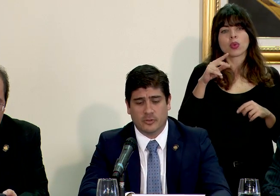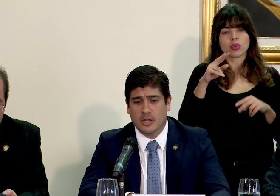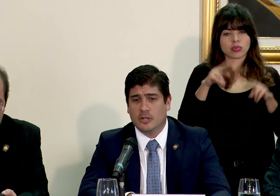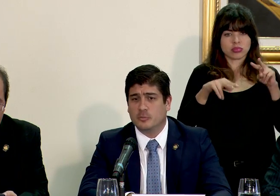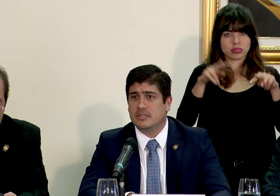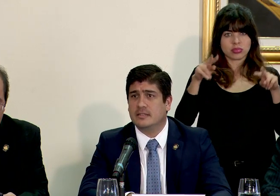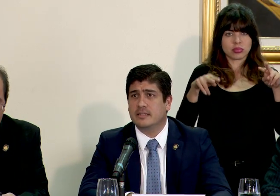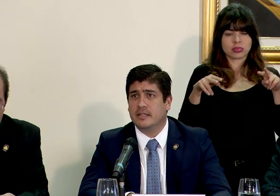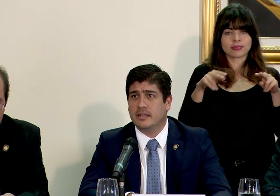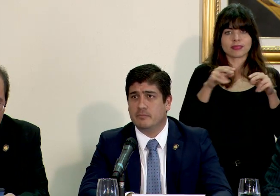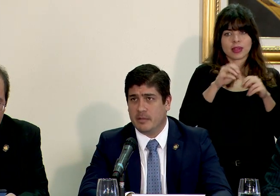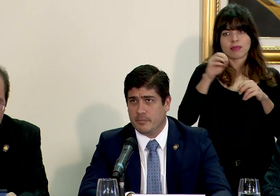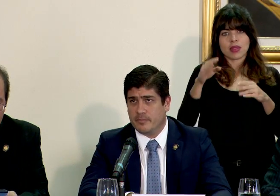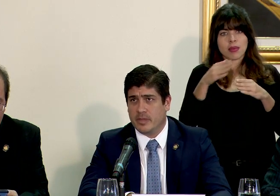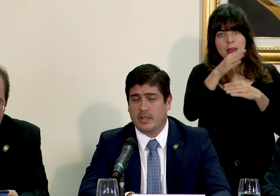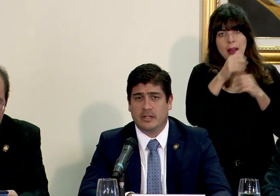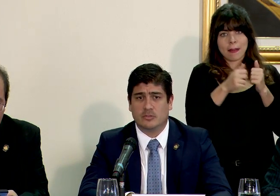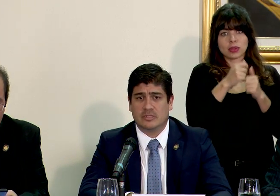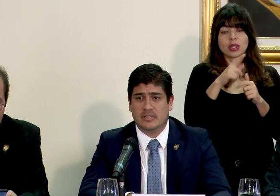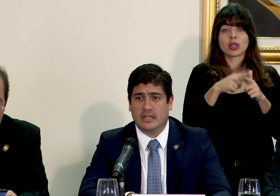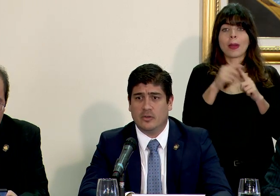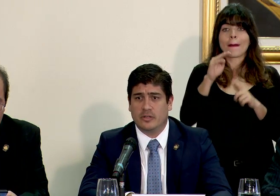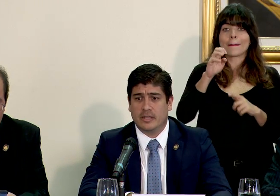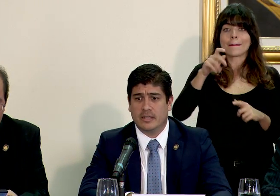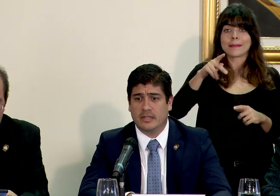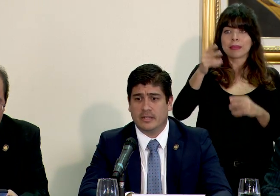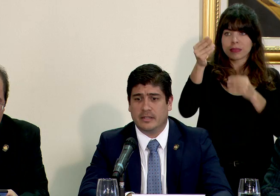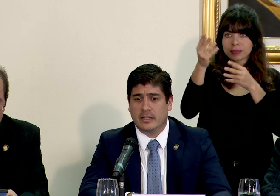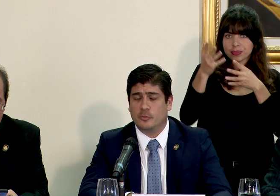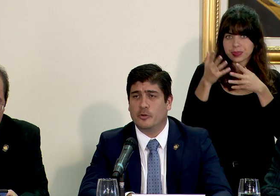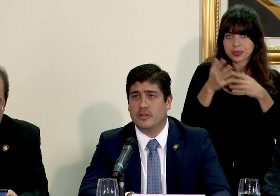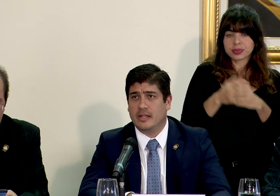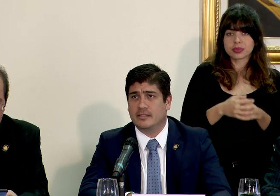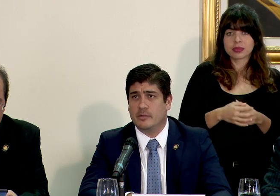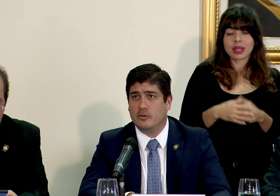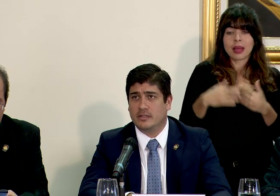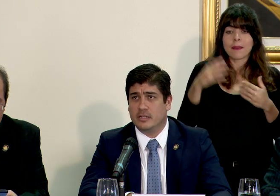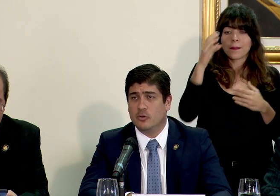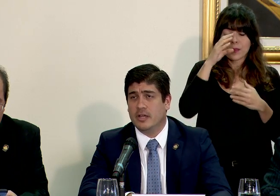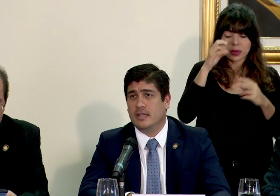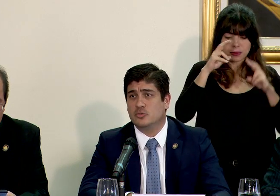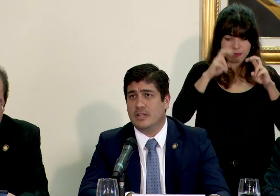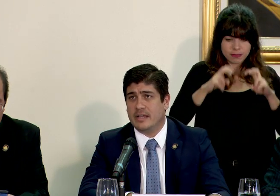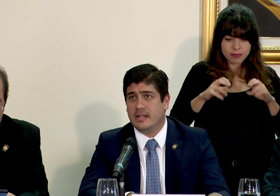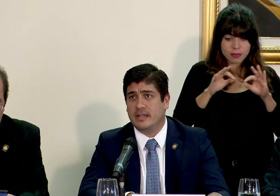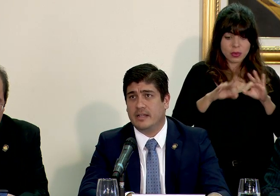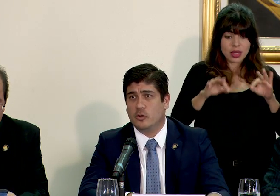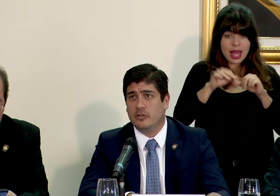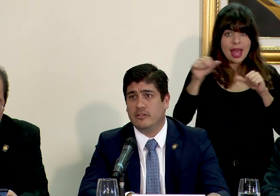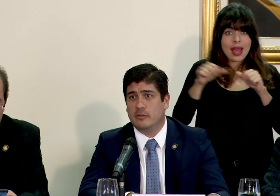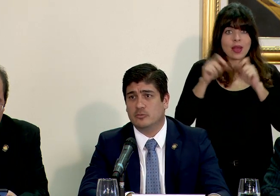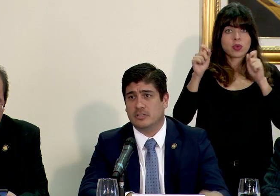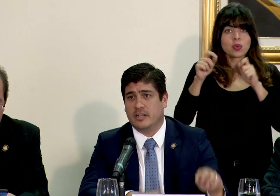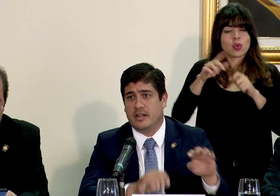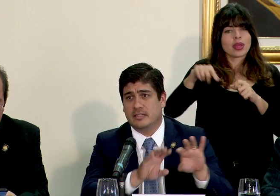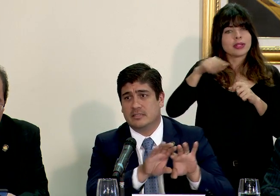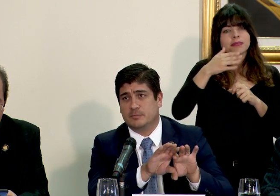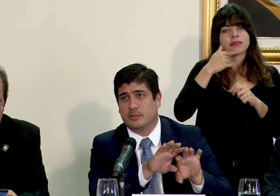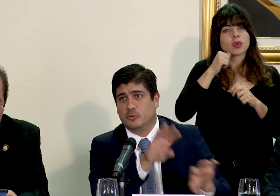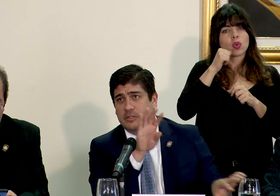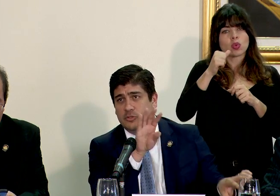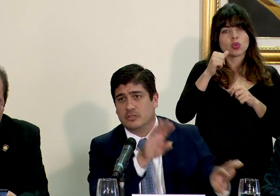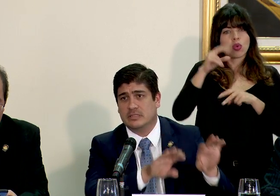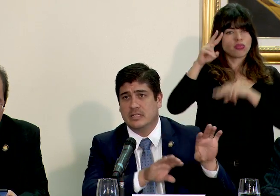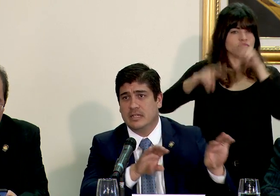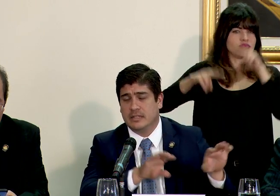encadenamiento no obstante el MEP en eso ha señalado que dando prioridad al tema educativo es un área en la que no deberíamos generar